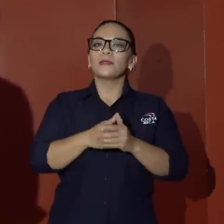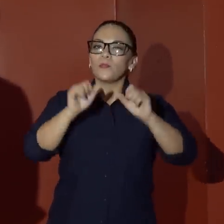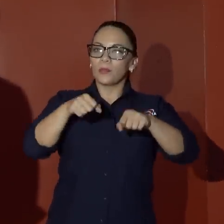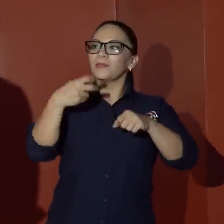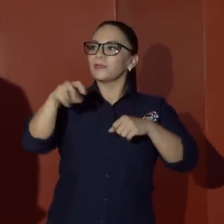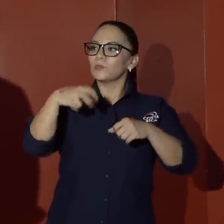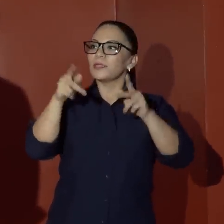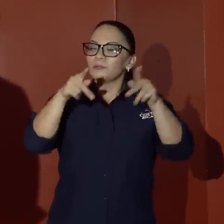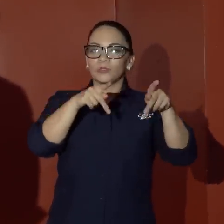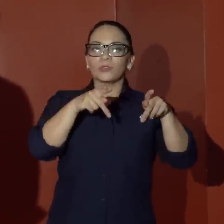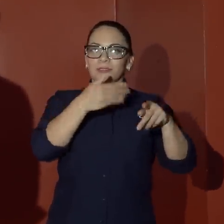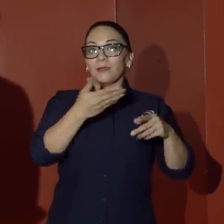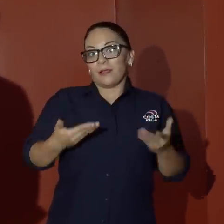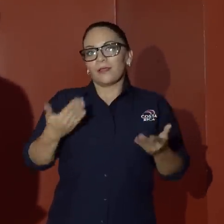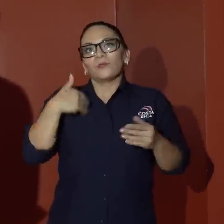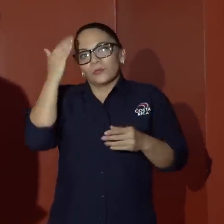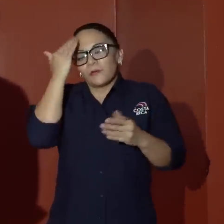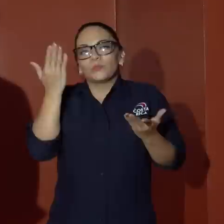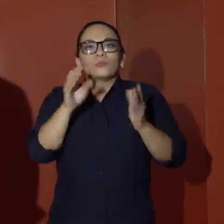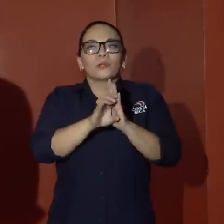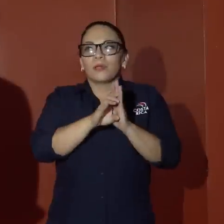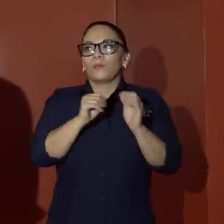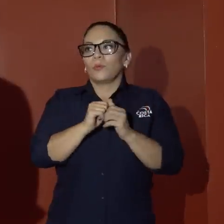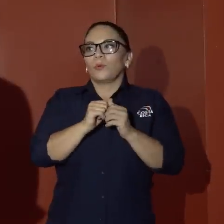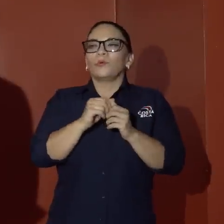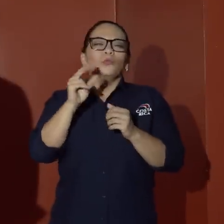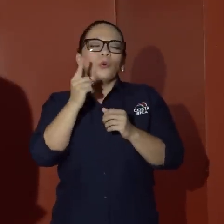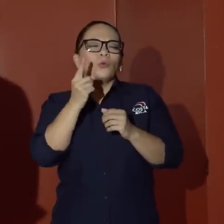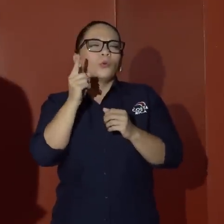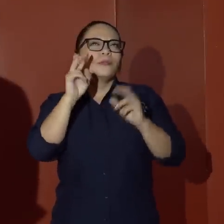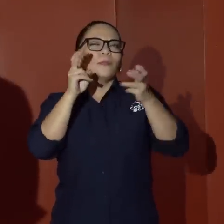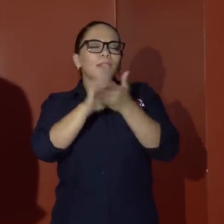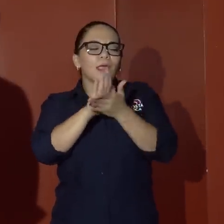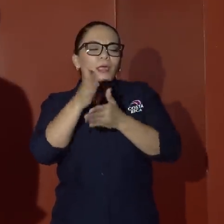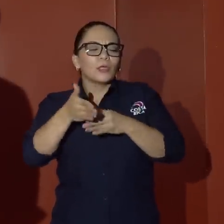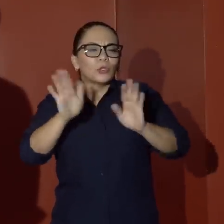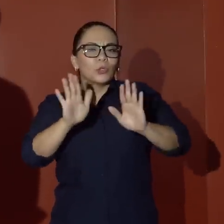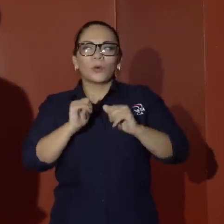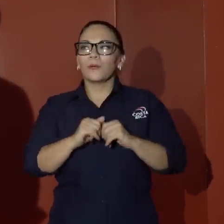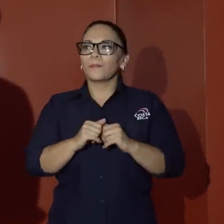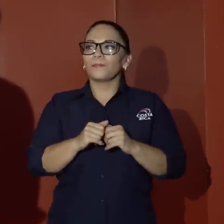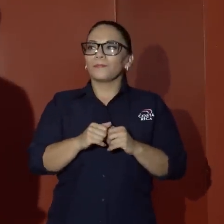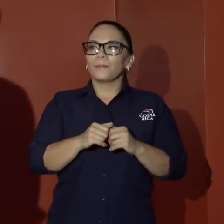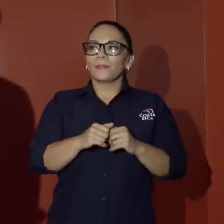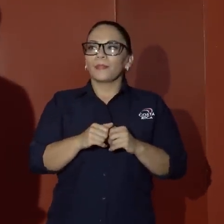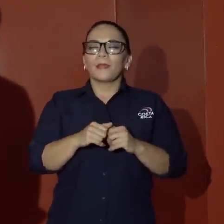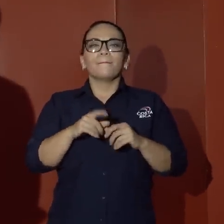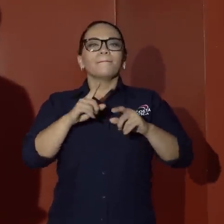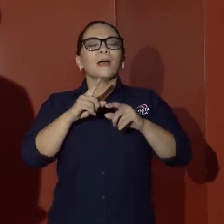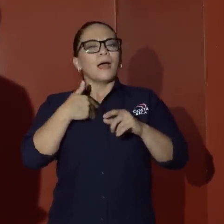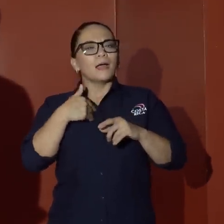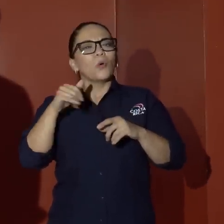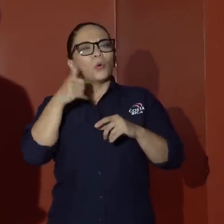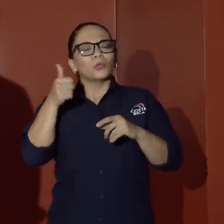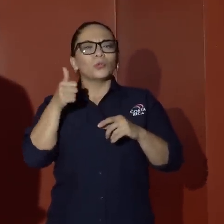transportarse las personas en Heredia. Sabemos, por ejemplo, hablaba de cuellos de botella, pero de trámites, pero también hay cuellos de